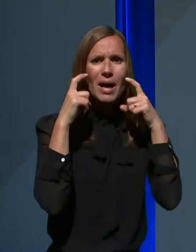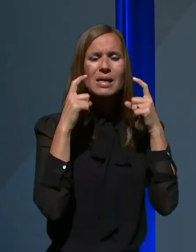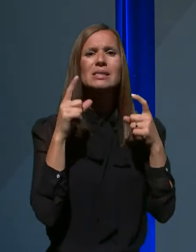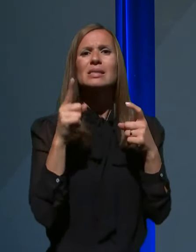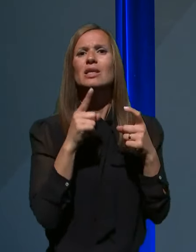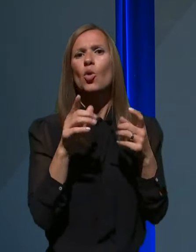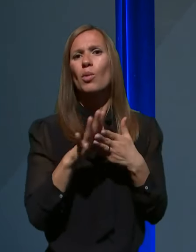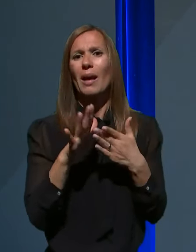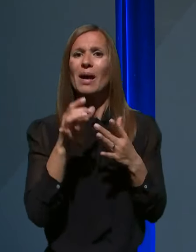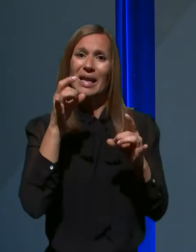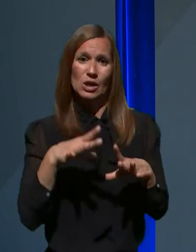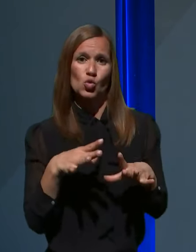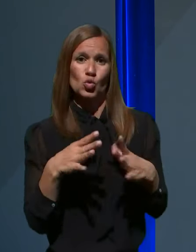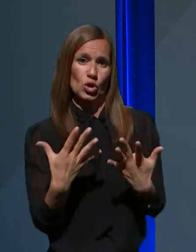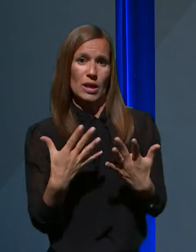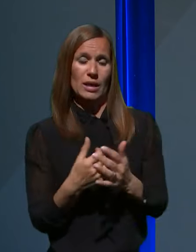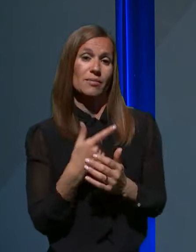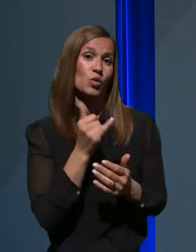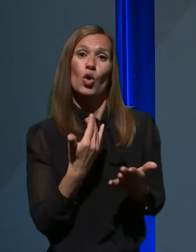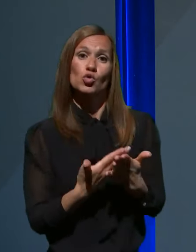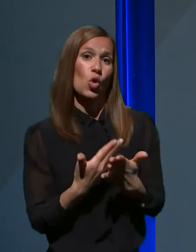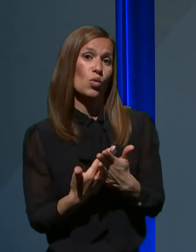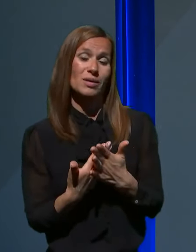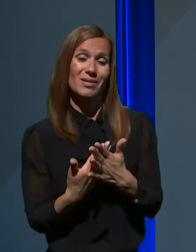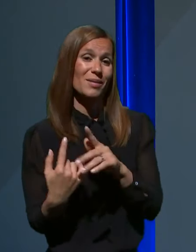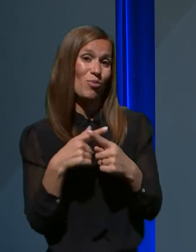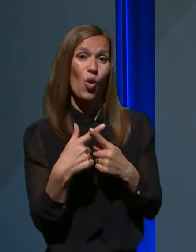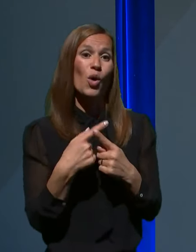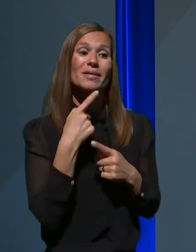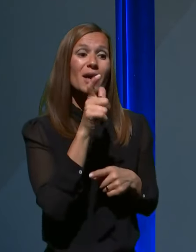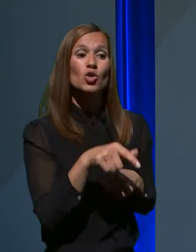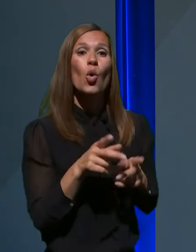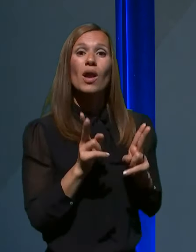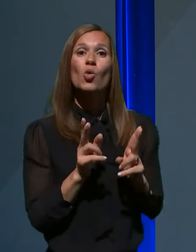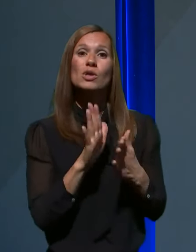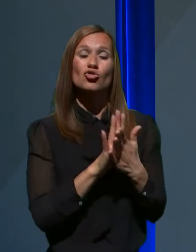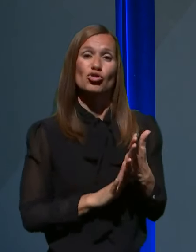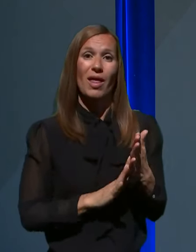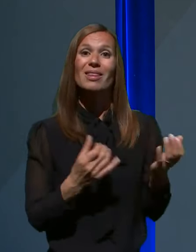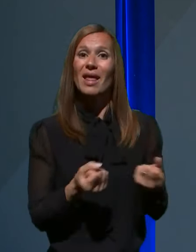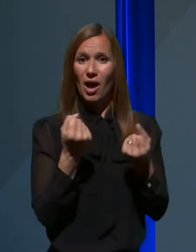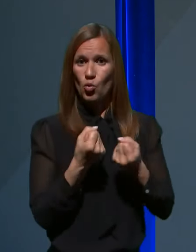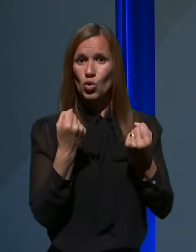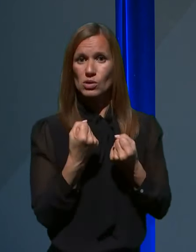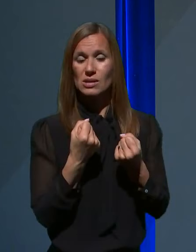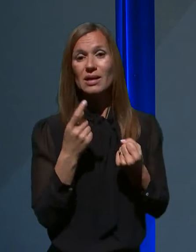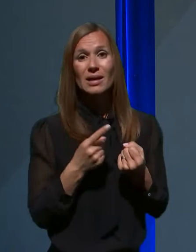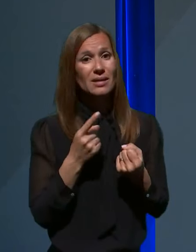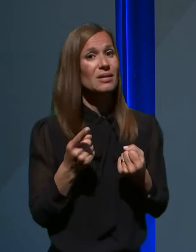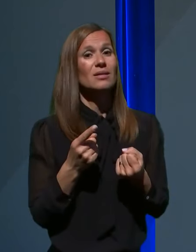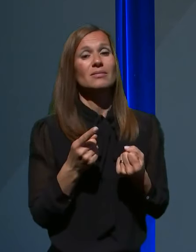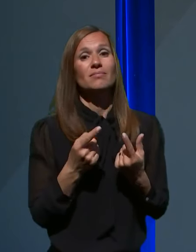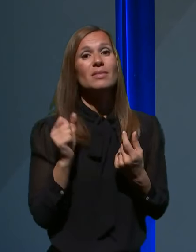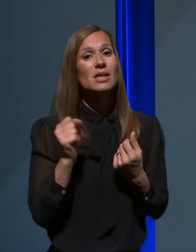To je pač osnovni pogoj, da lahko nekdo začne ponovno z dejavnostjo in z naše strani pač mora biti